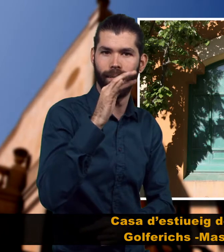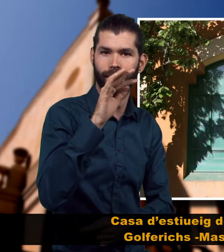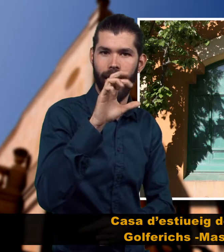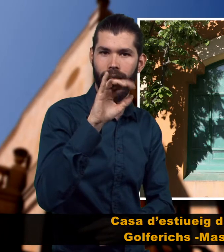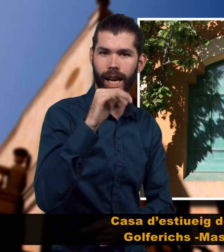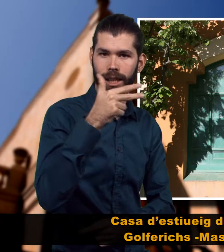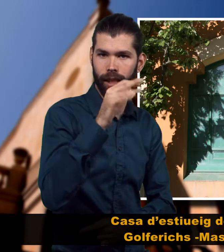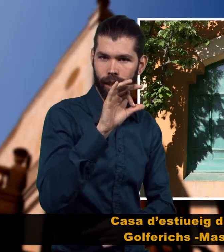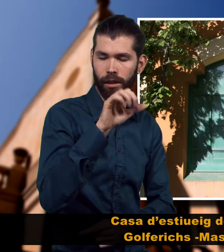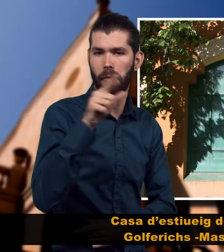1908.